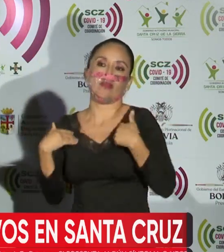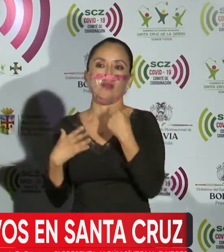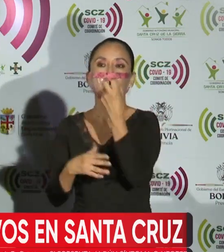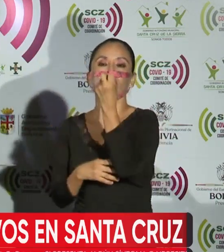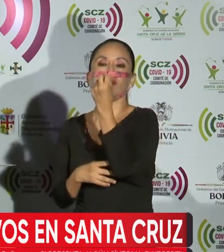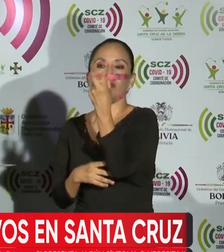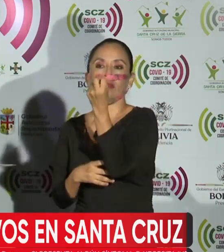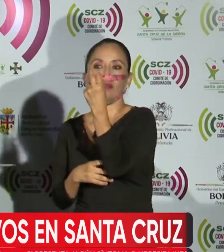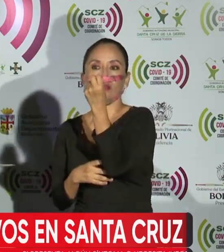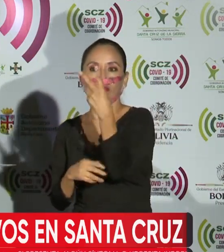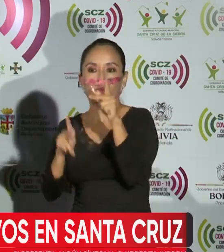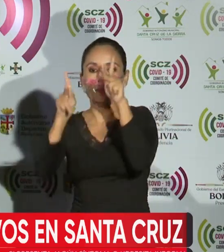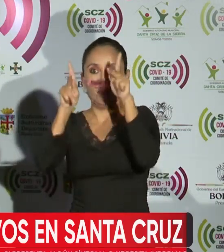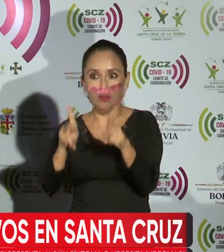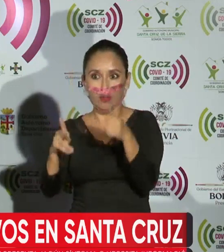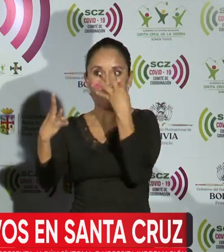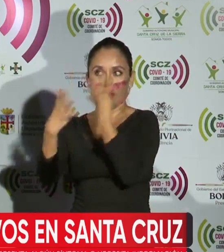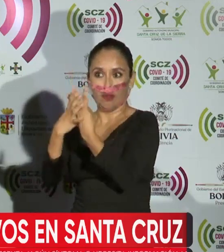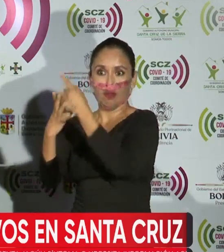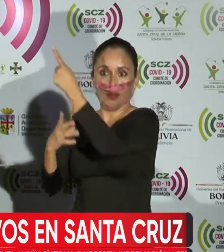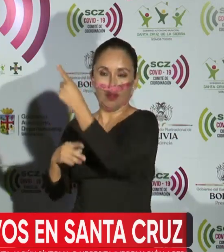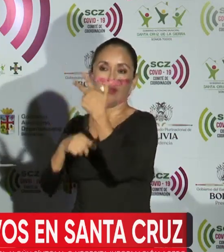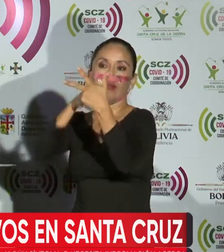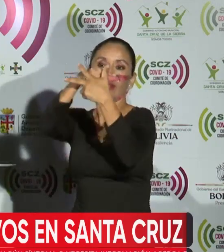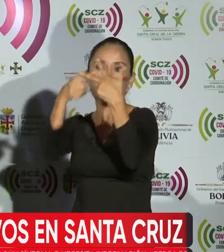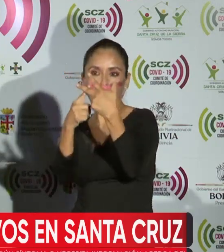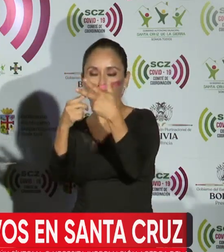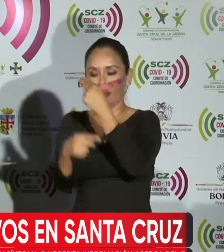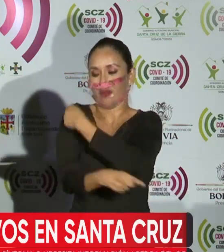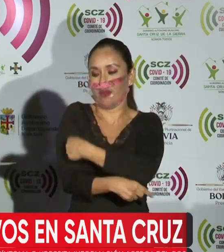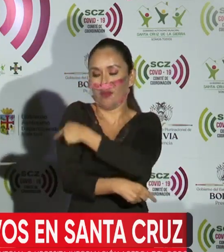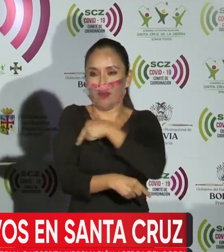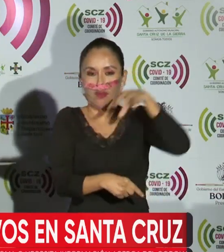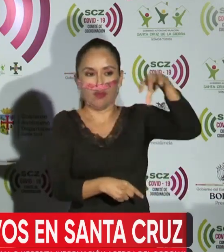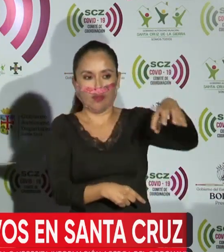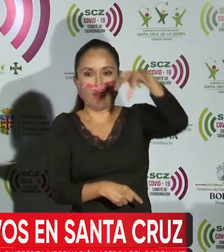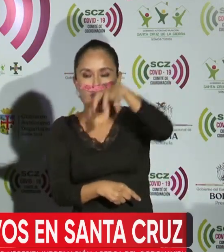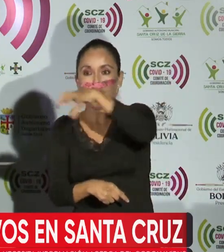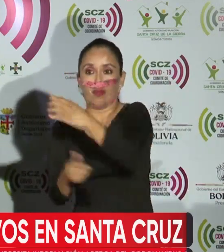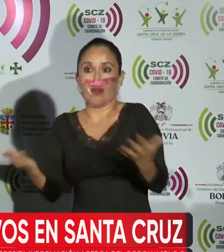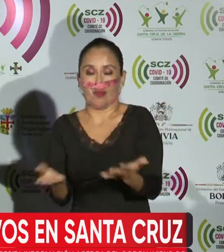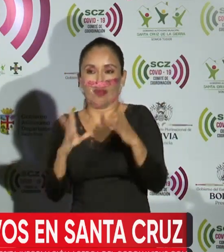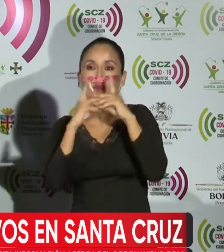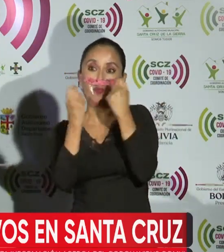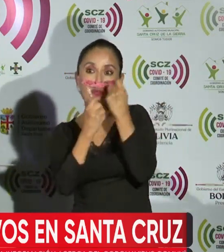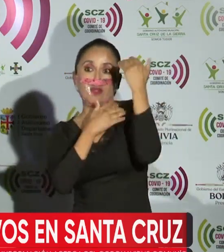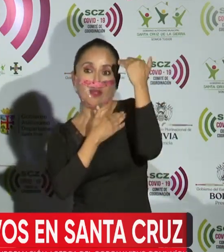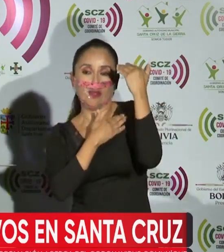personas privadas de libertad en tres hospitales de la ciudad de Santa Cruz de la Sierra,